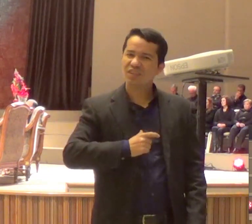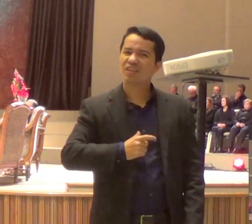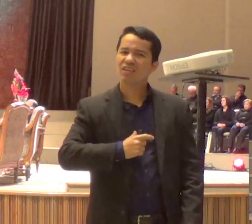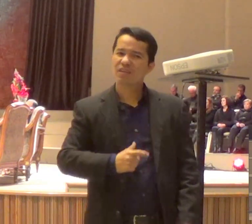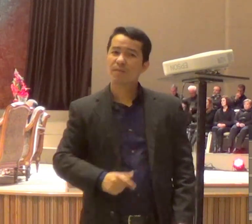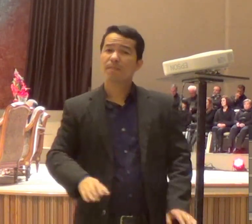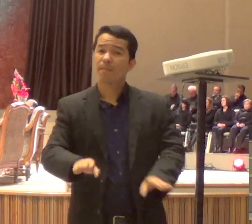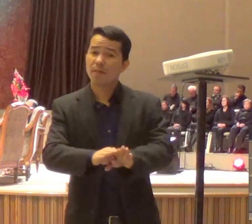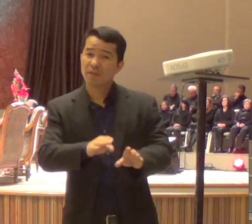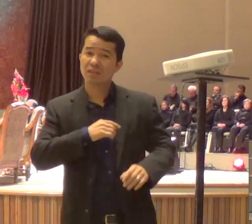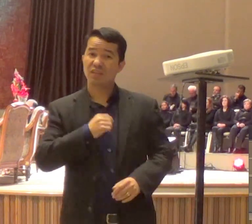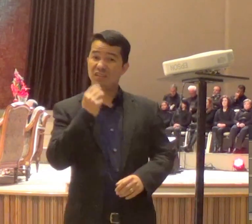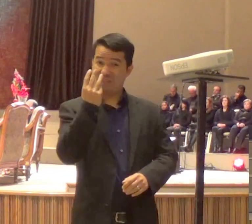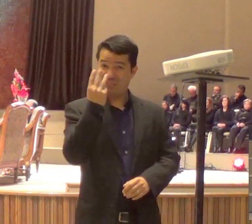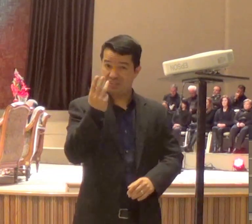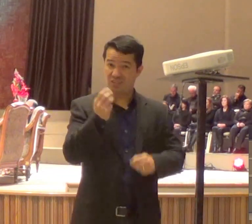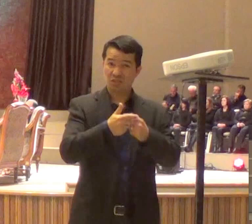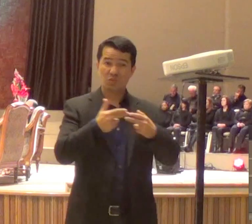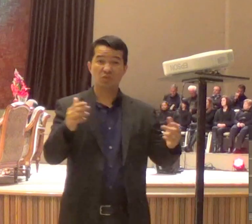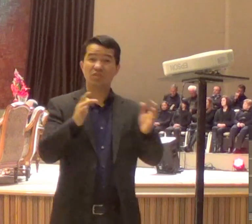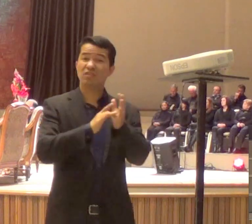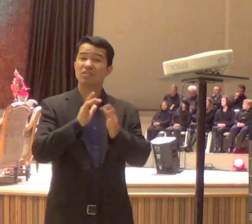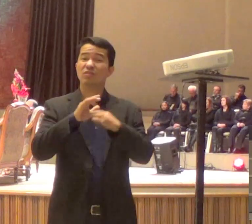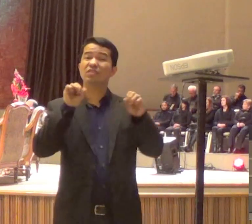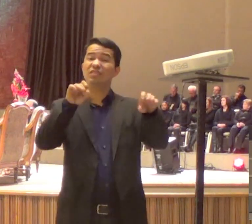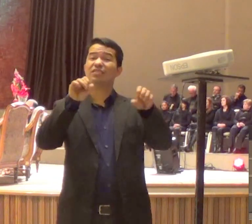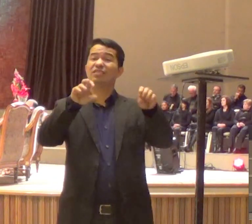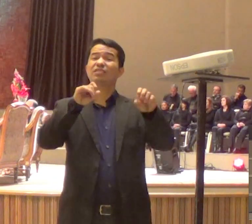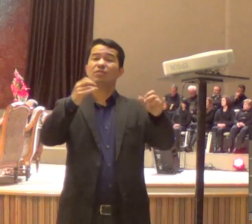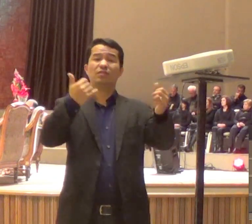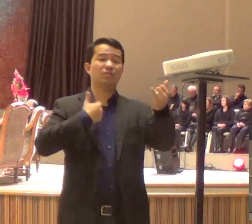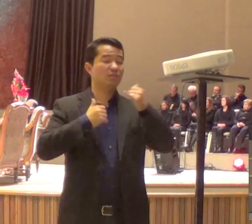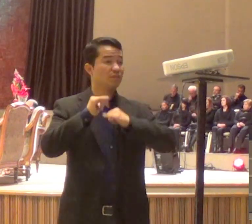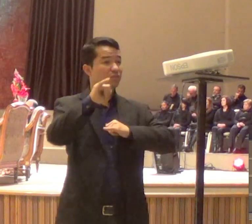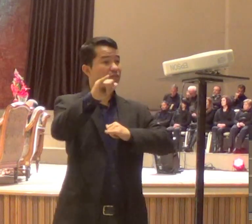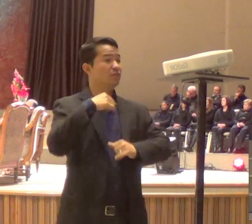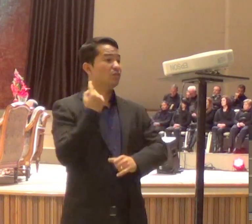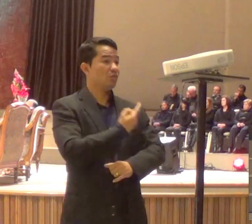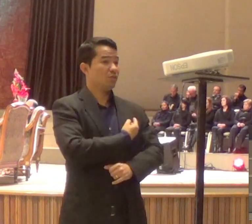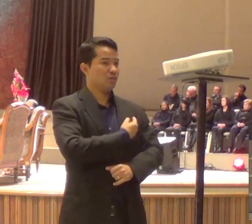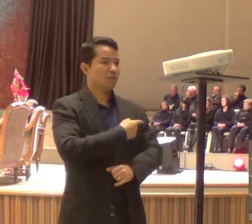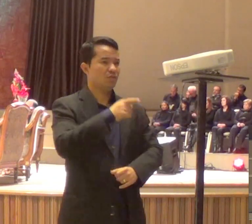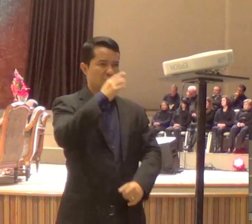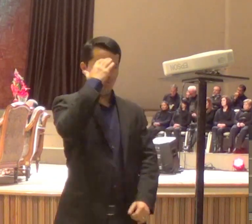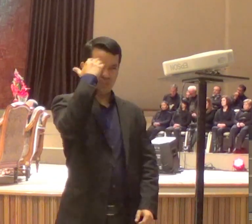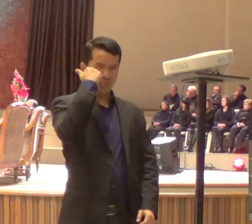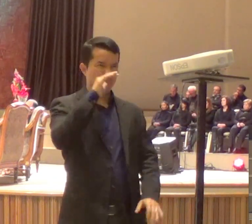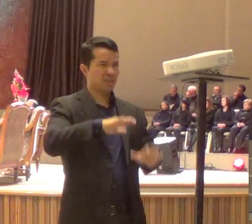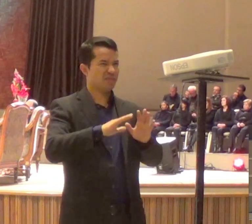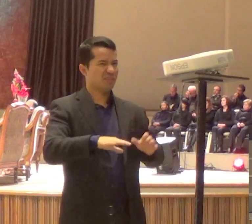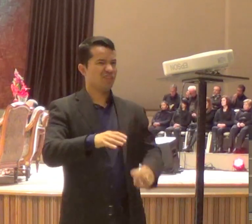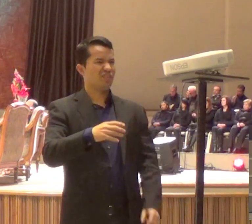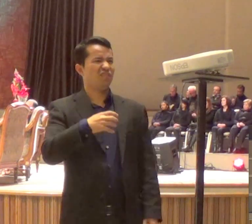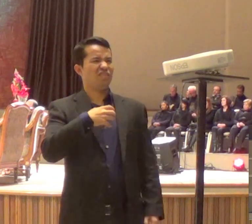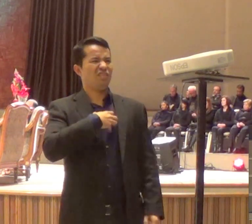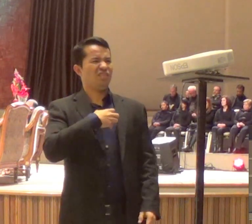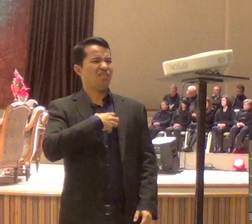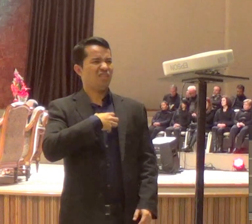deixou para a gente, é que, alguns, lá no secreto, se escondem, nos